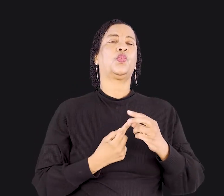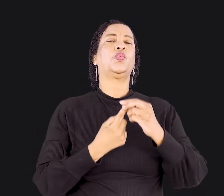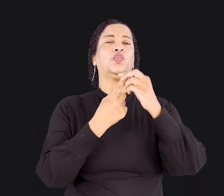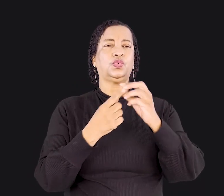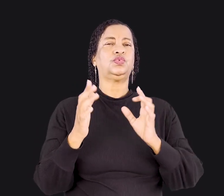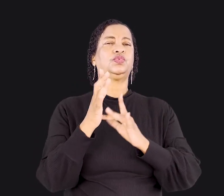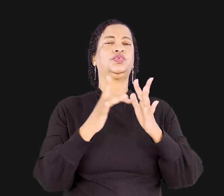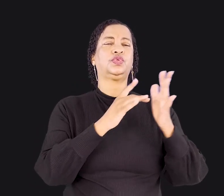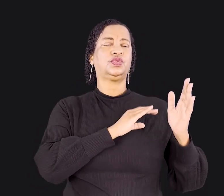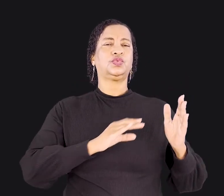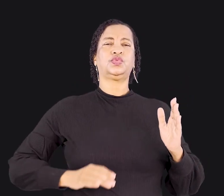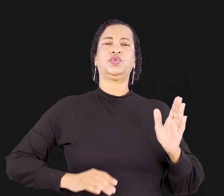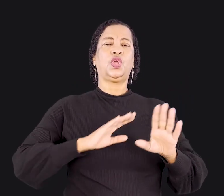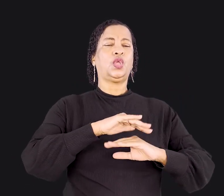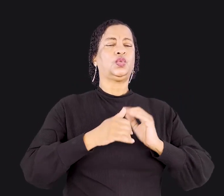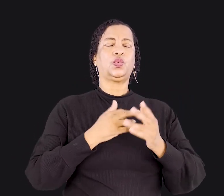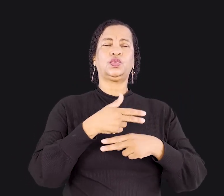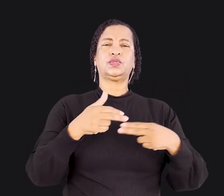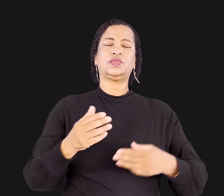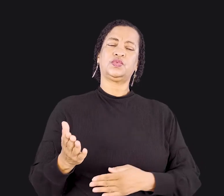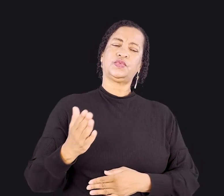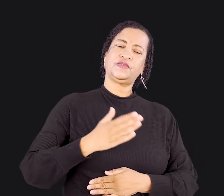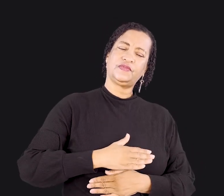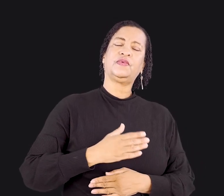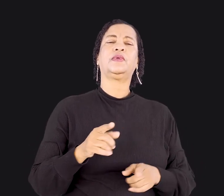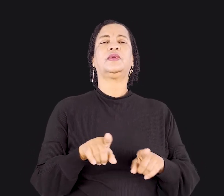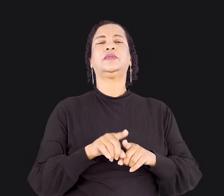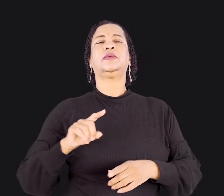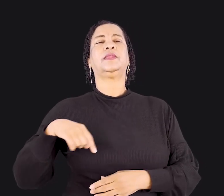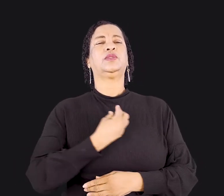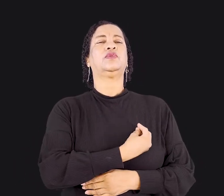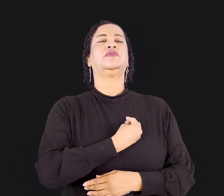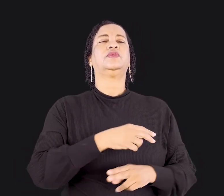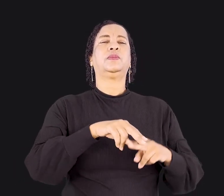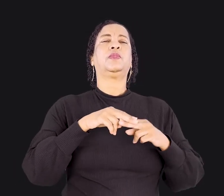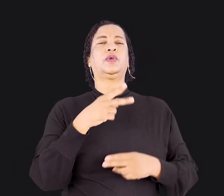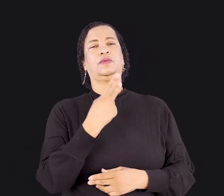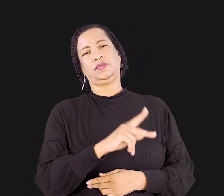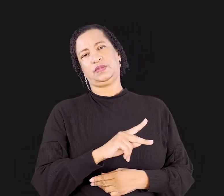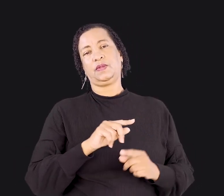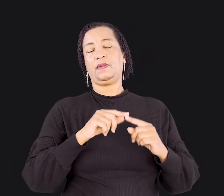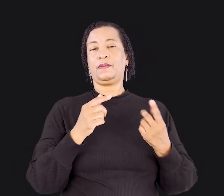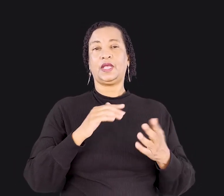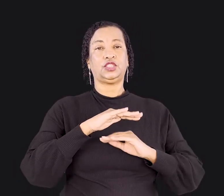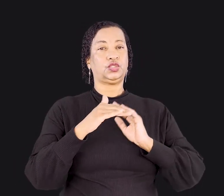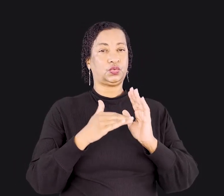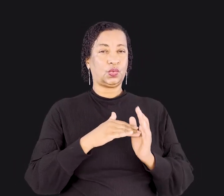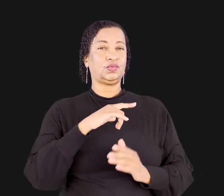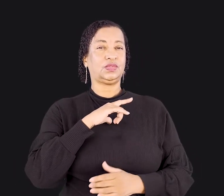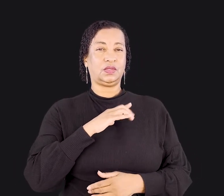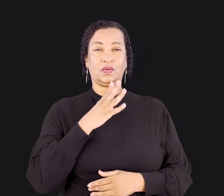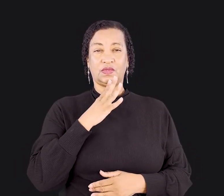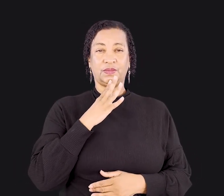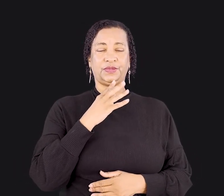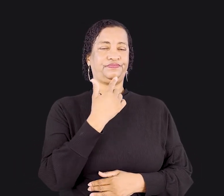por meio de quem vieram todas as coisas e por meio de quem vivemos. Contudo, nem todos têm esse conhecimento.